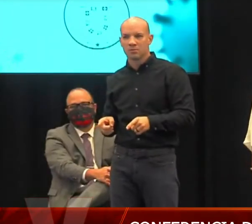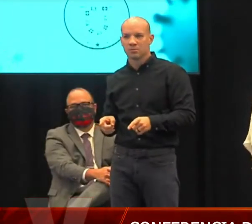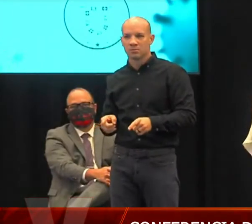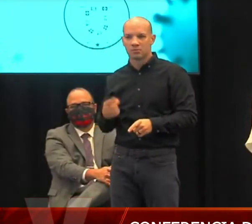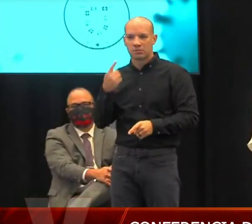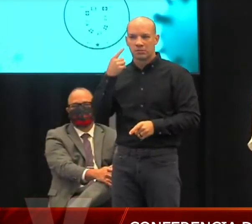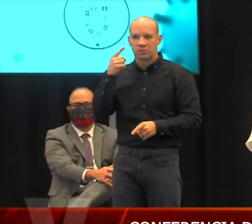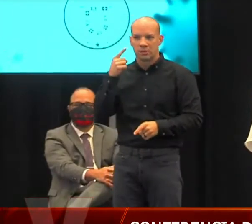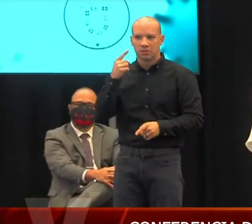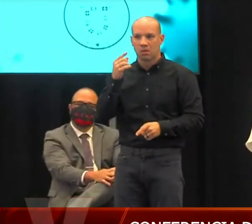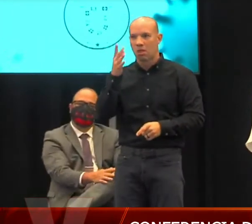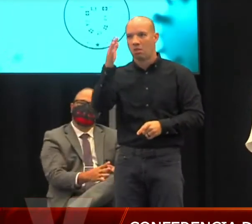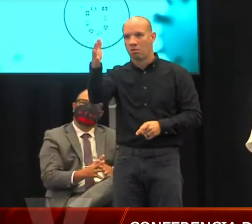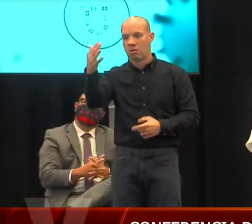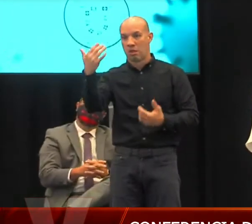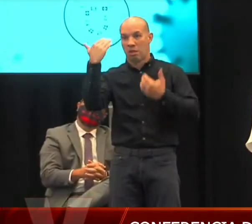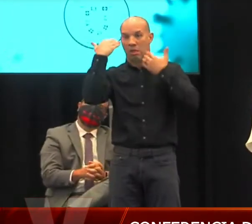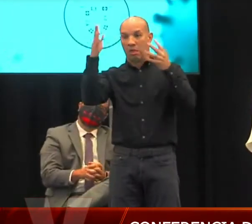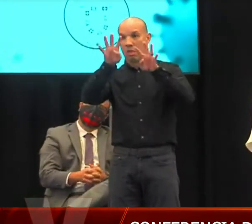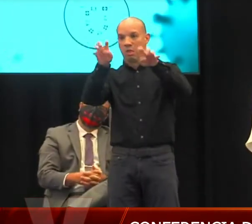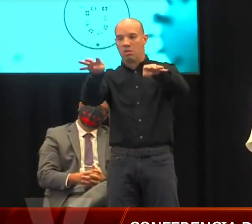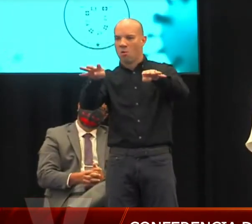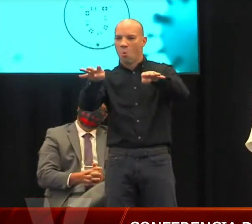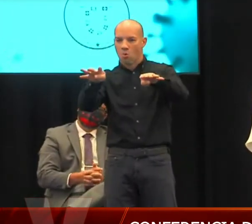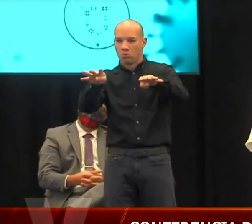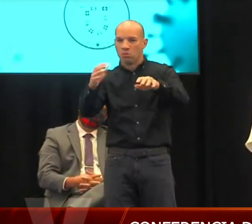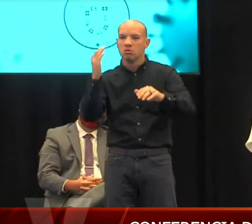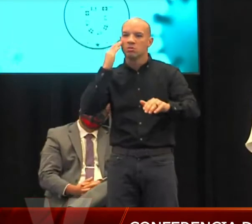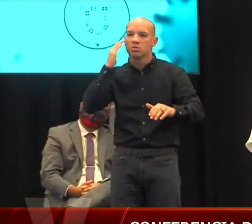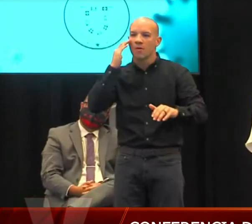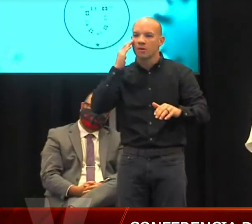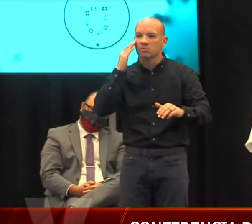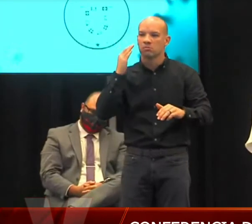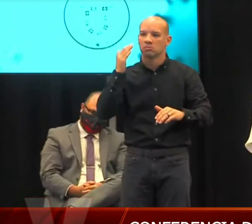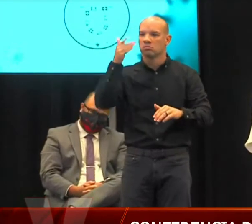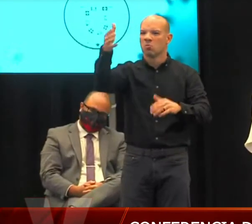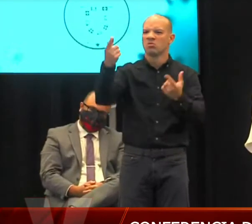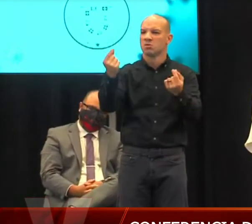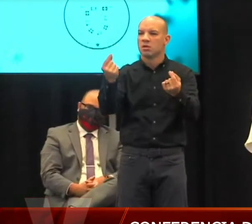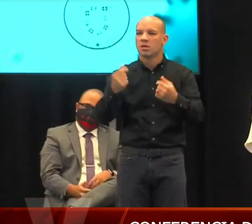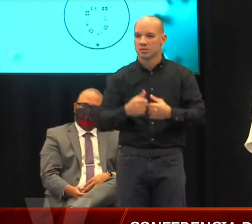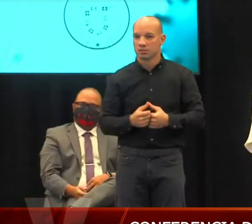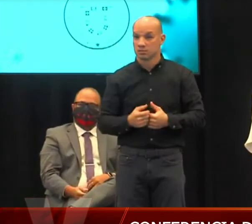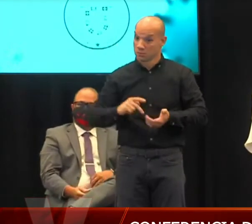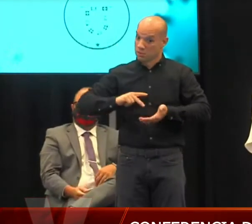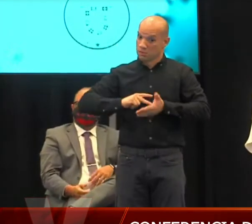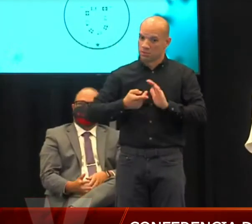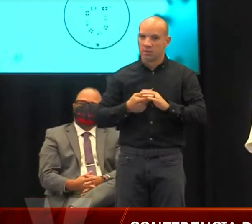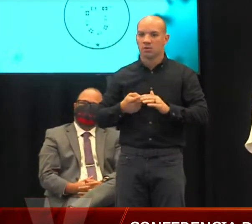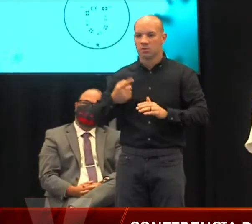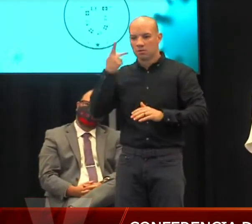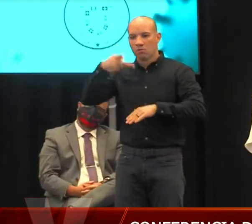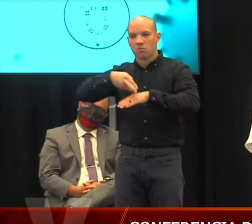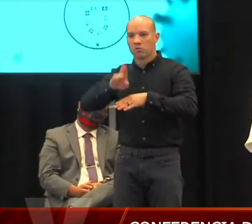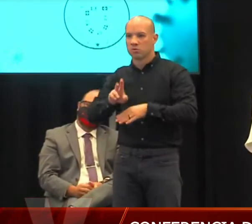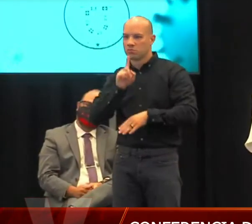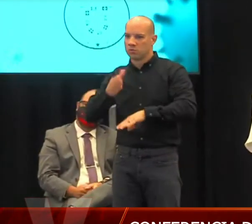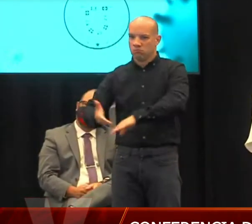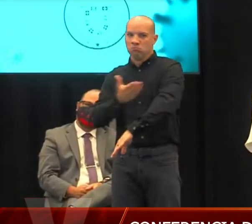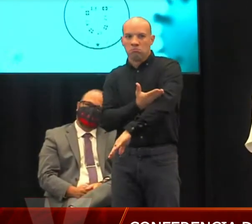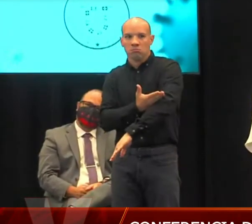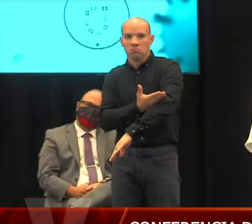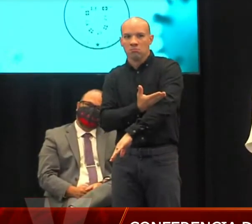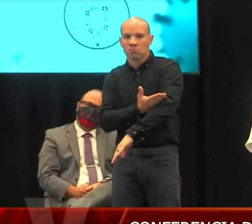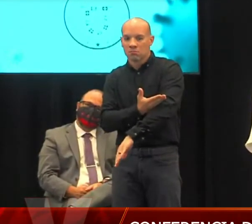incertidumbre que teníamos al momento. Así que esto ha sido un gran paso para Puerto Rico. Estamos muy contentos de que se haya